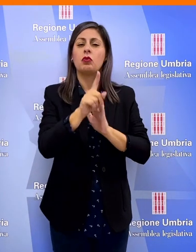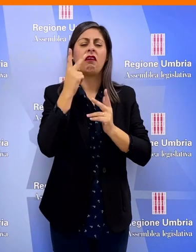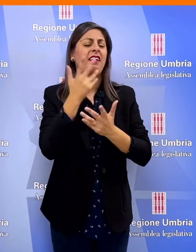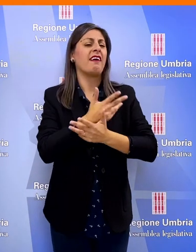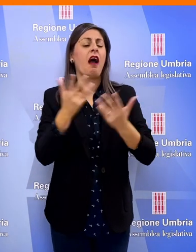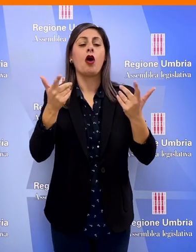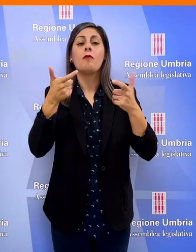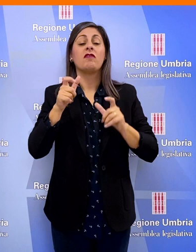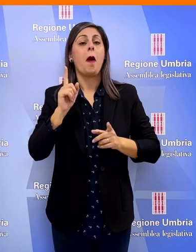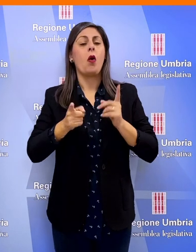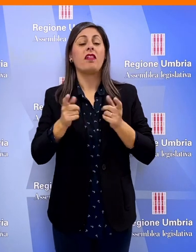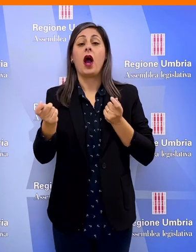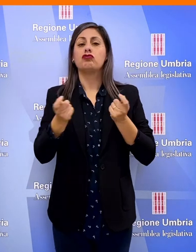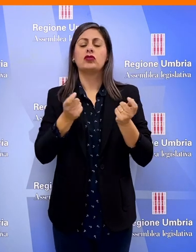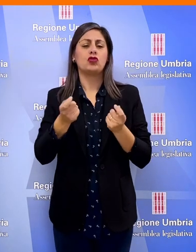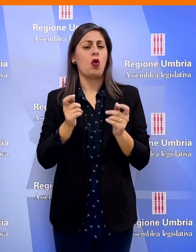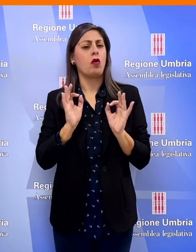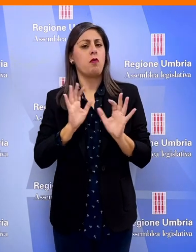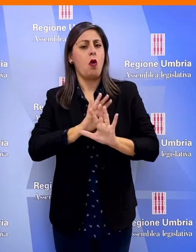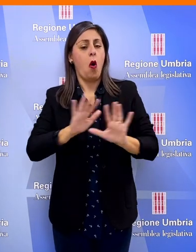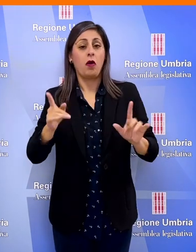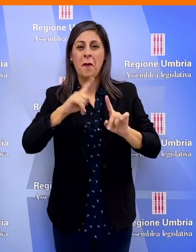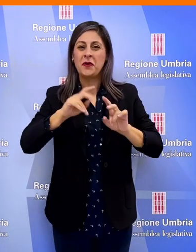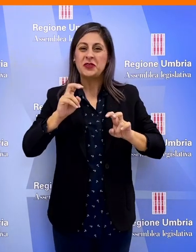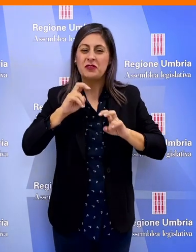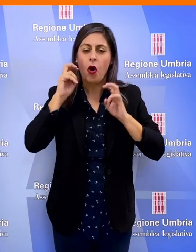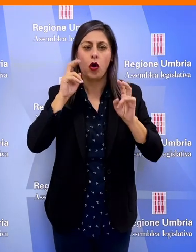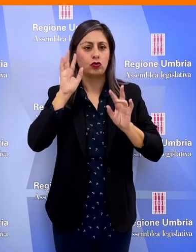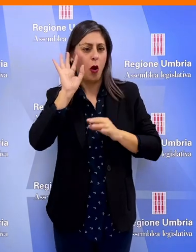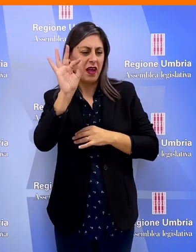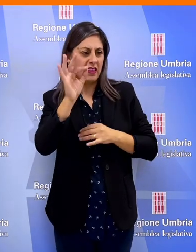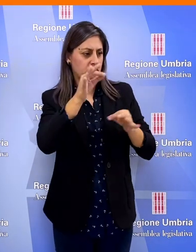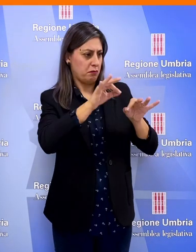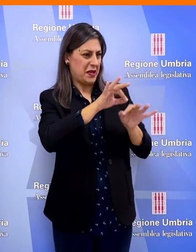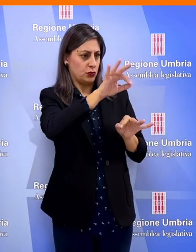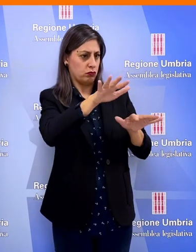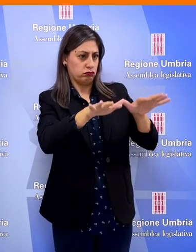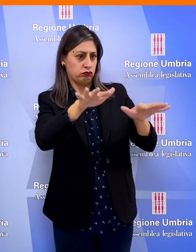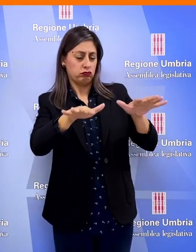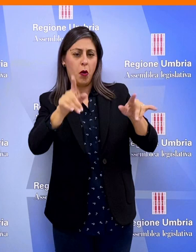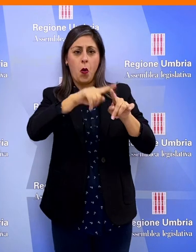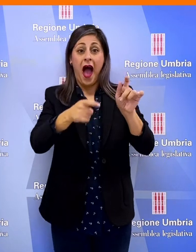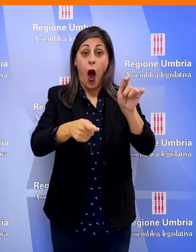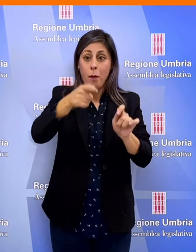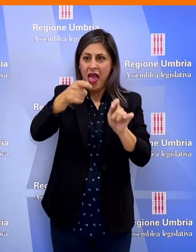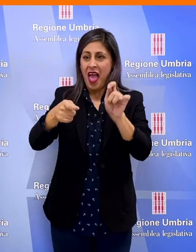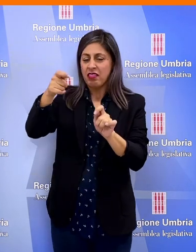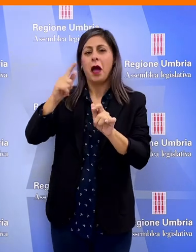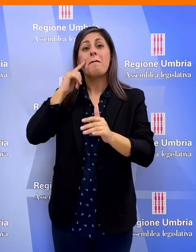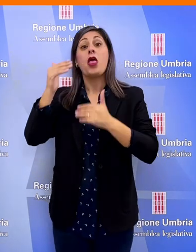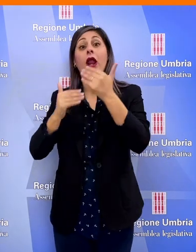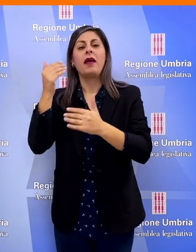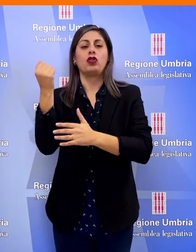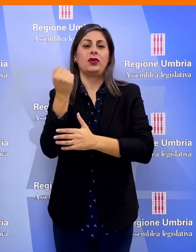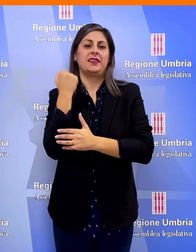oggi evidenti grazie alla buona politica di gestione, allo sforzo di razionalizzazione, di implementazione e